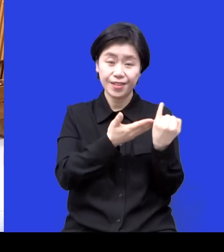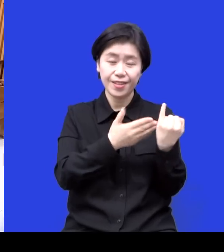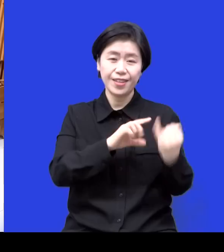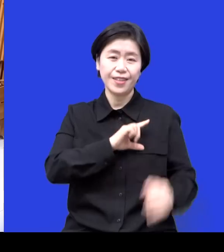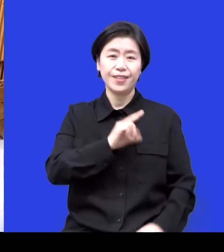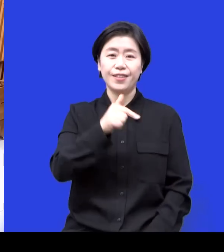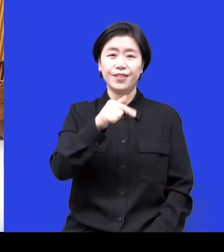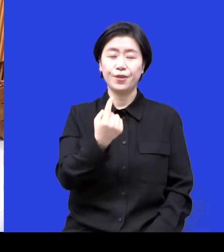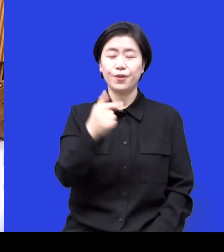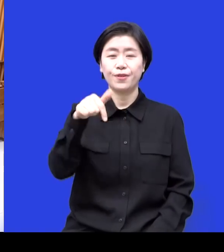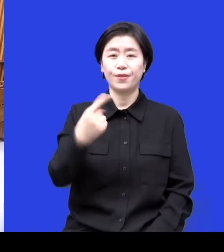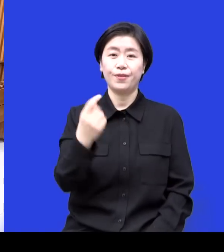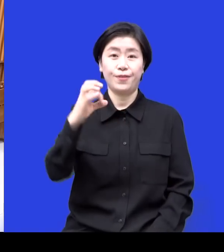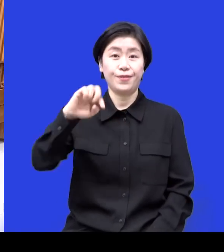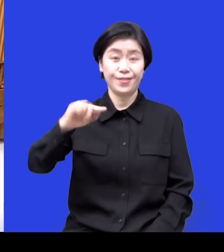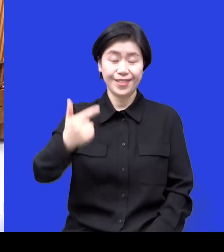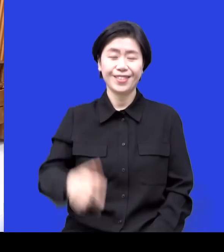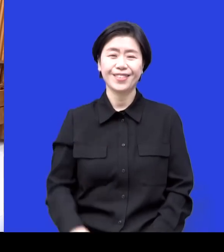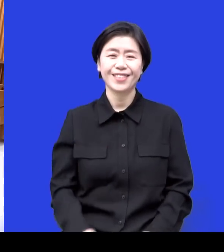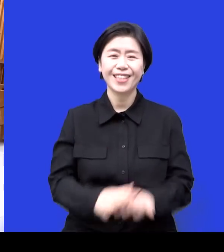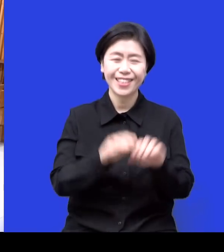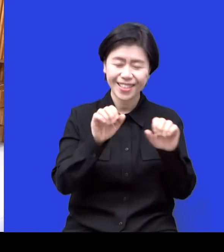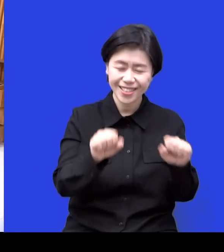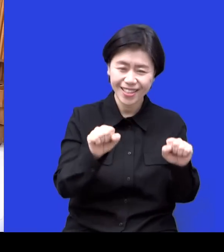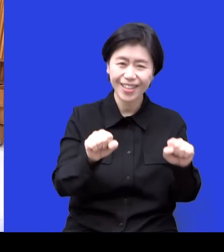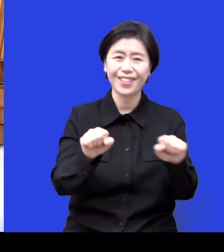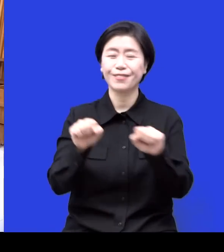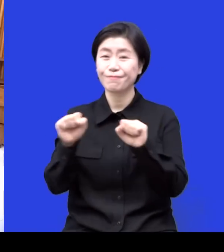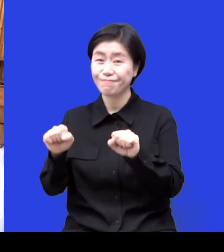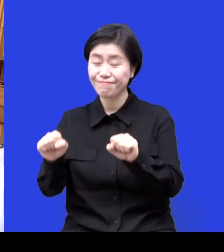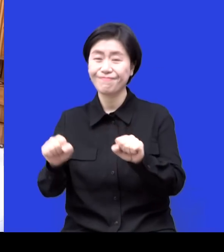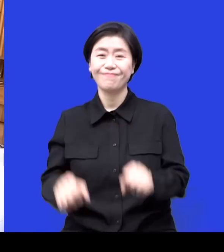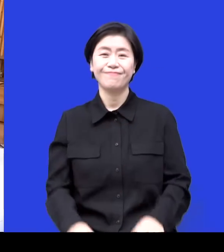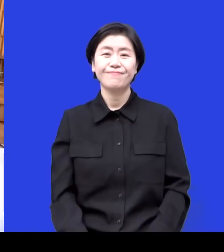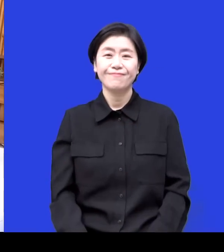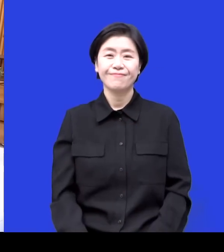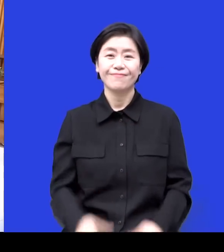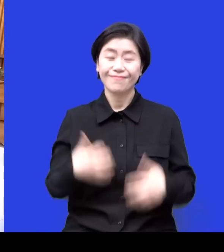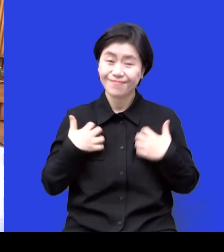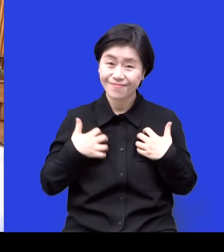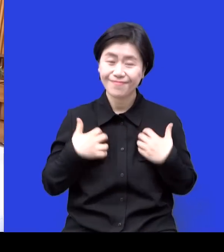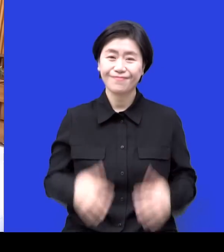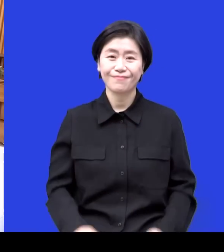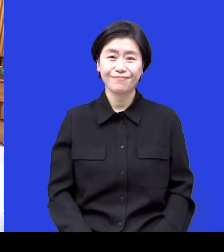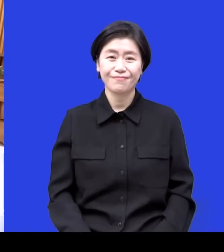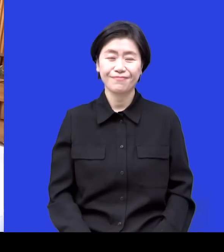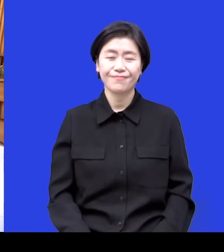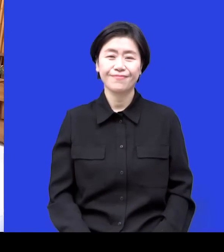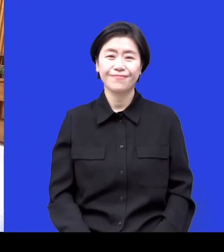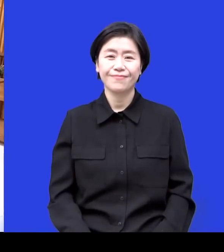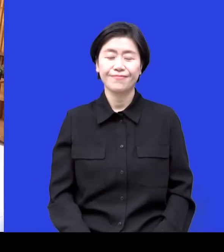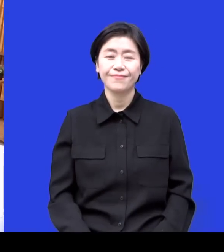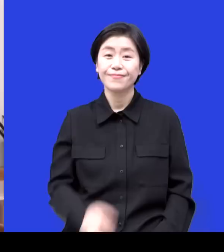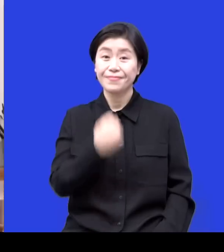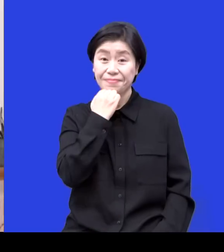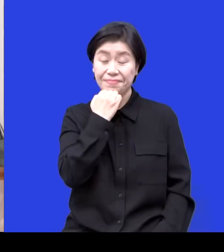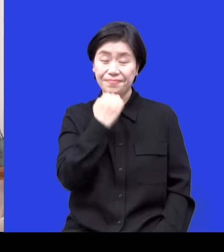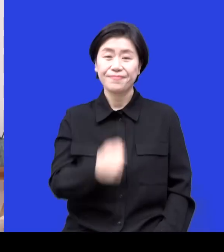어서오세요 안녕하세요 교회 죽순위로 반갑습니다